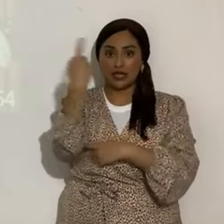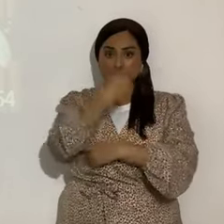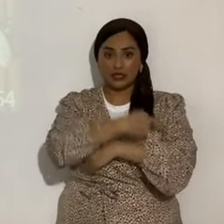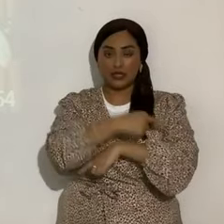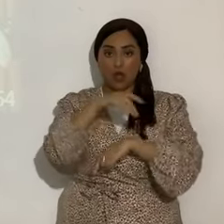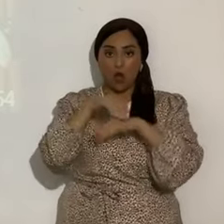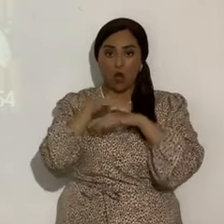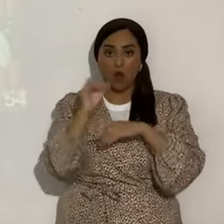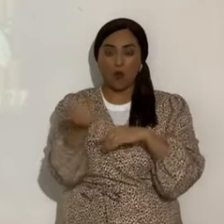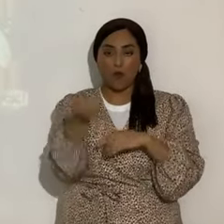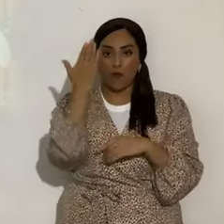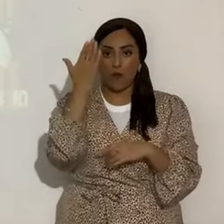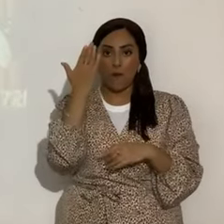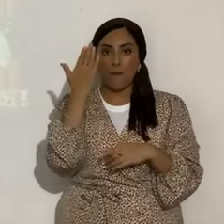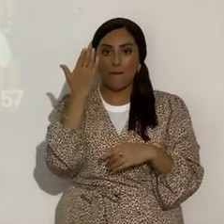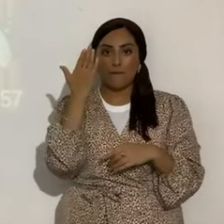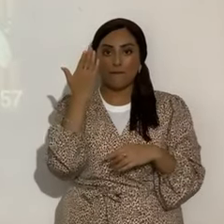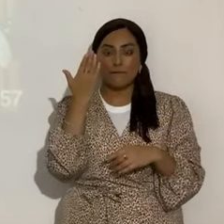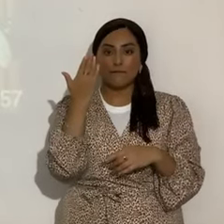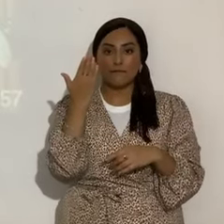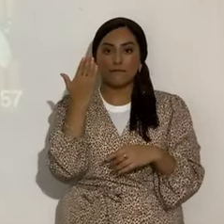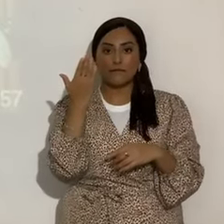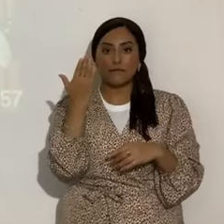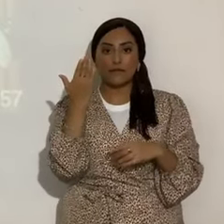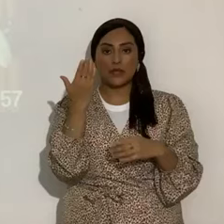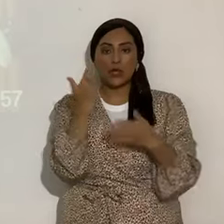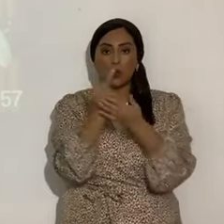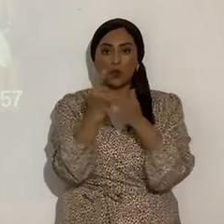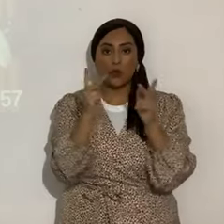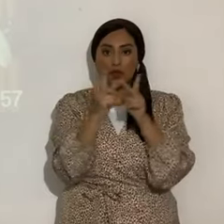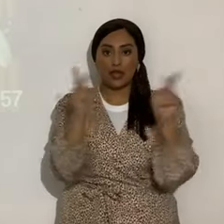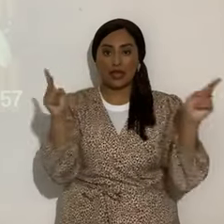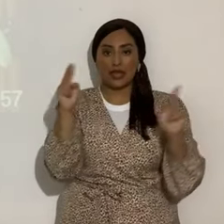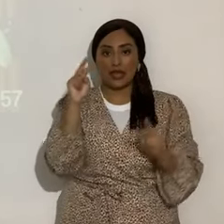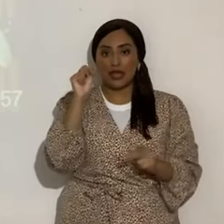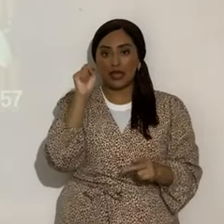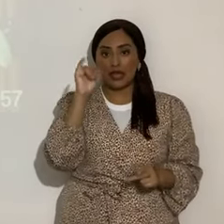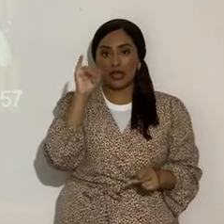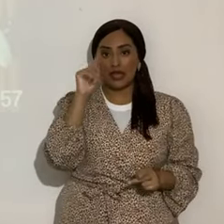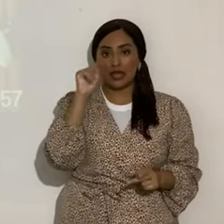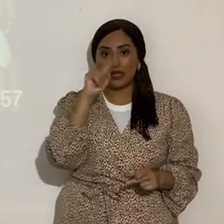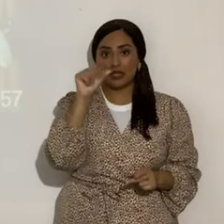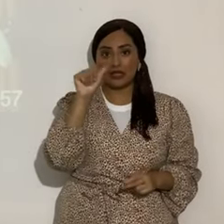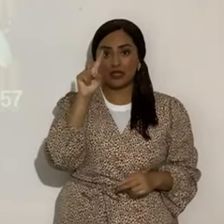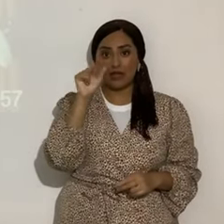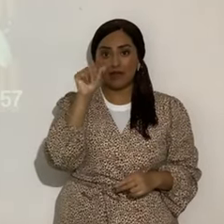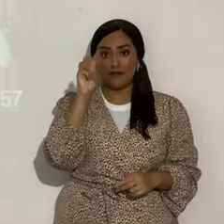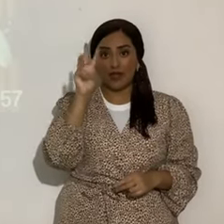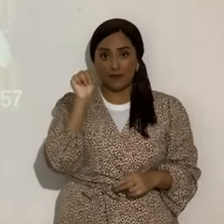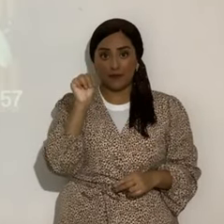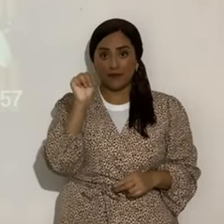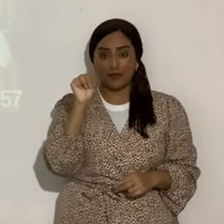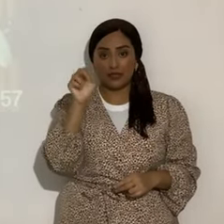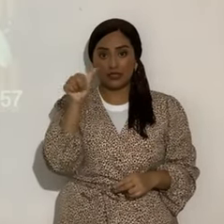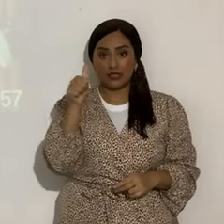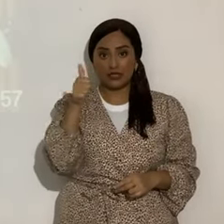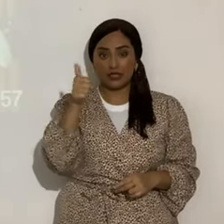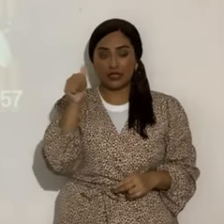Shabbat, ¿sí? Va a ser la Parashah Nitzabim. Atención a esto, anótenlo, a las 10 de la mañana, sábado